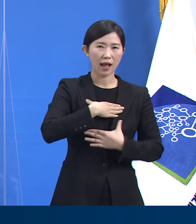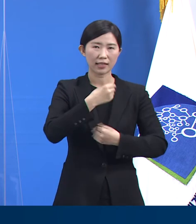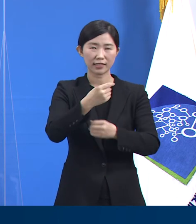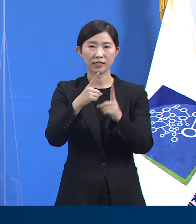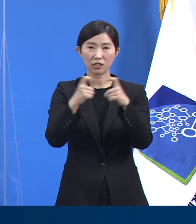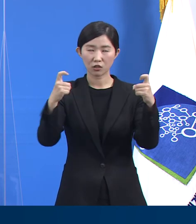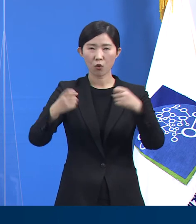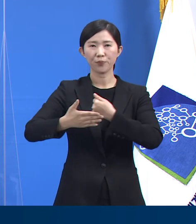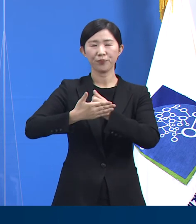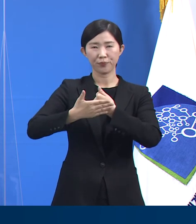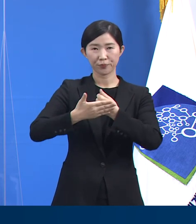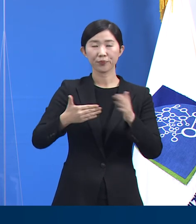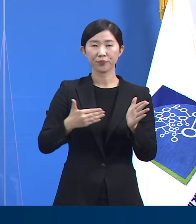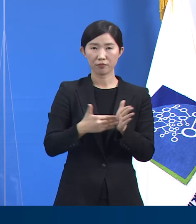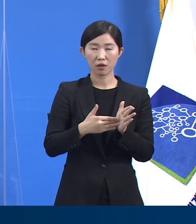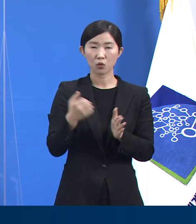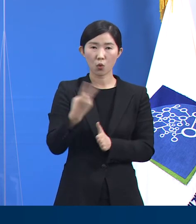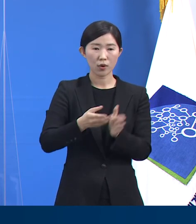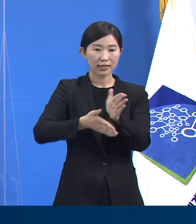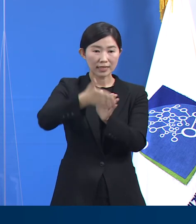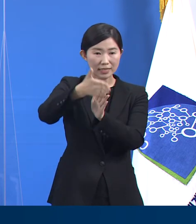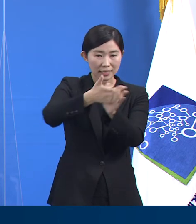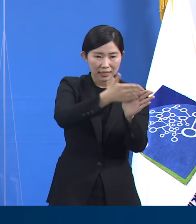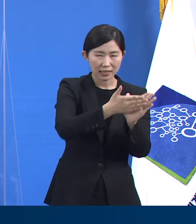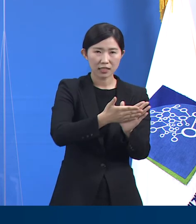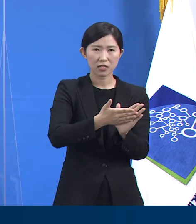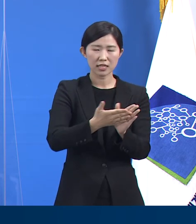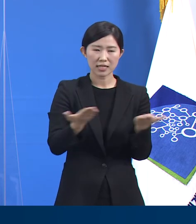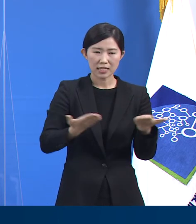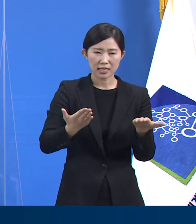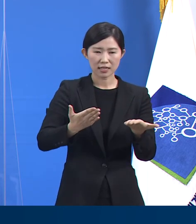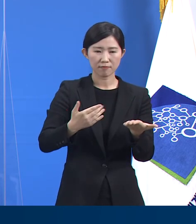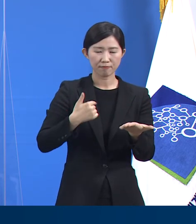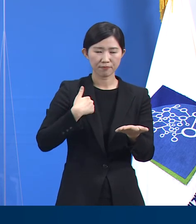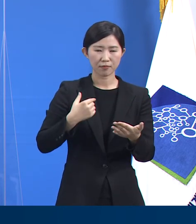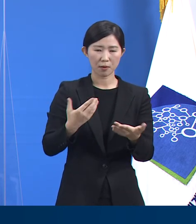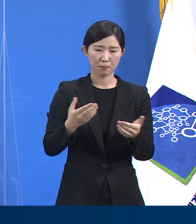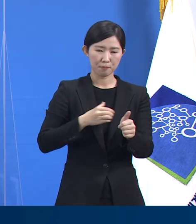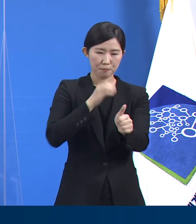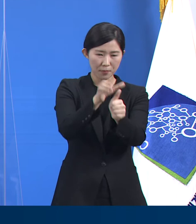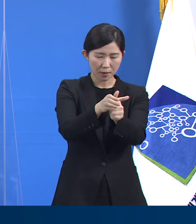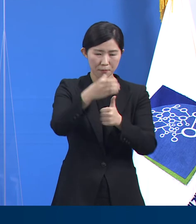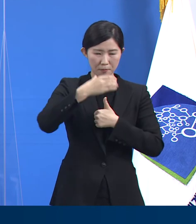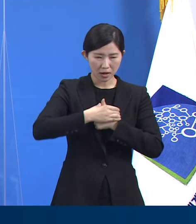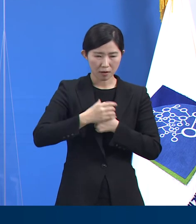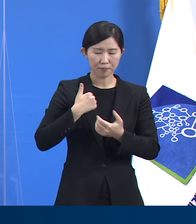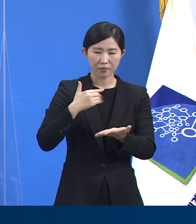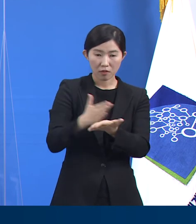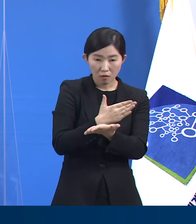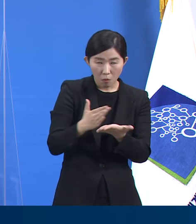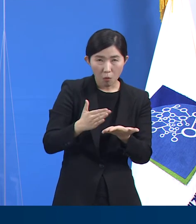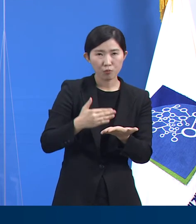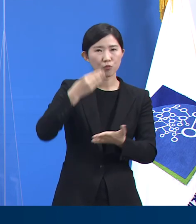시군구 보건소와 업무를 분담하는 협업체계를 세우는 과정 역시 순조롭게 이루어졌습니다.